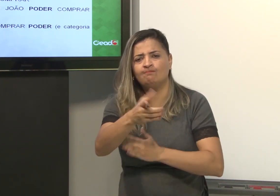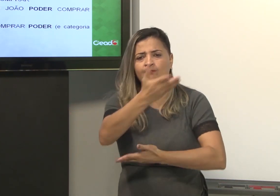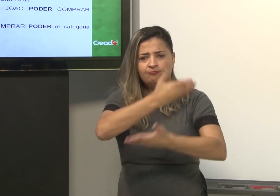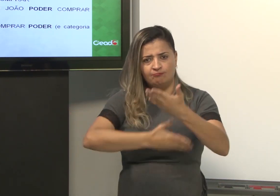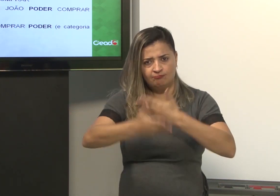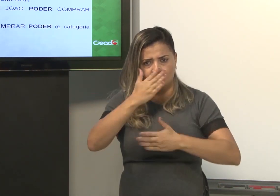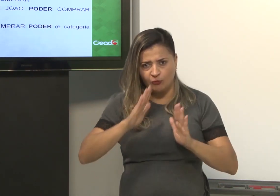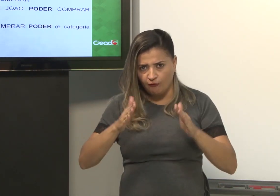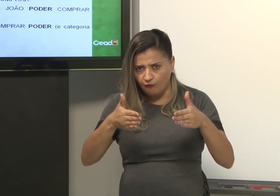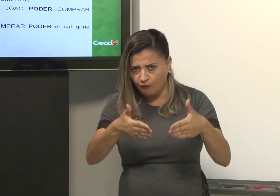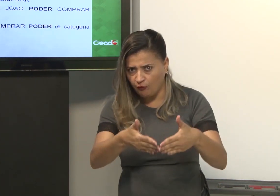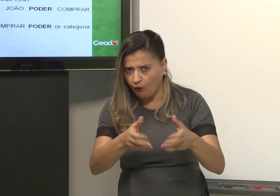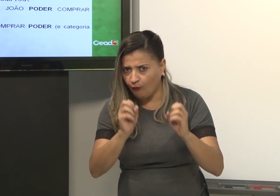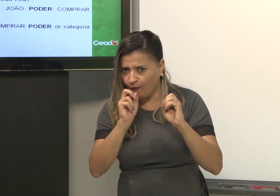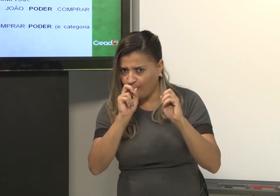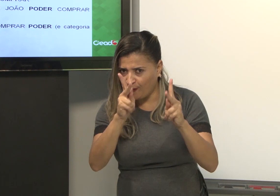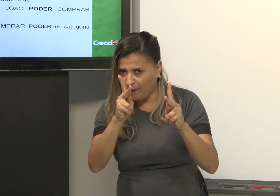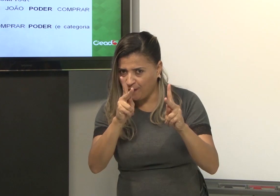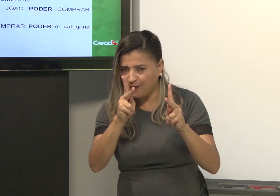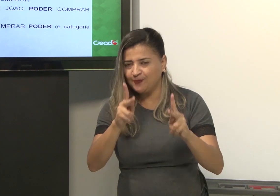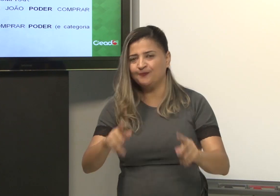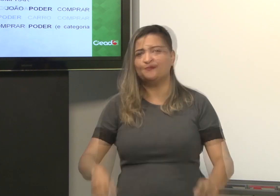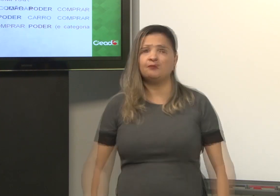perguntar. Interagir no fórum também. Ok?